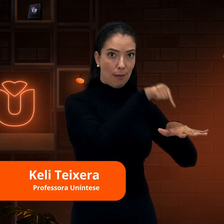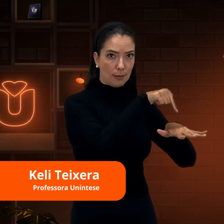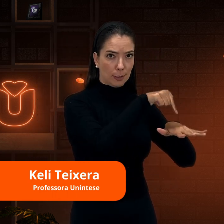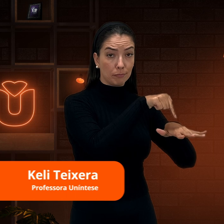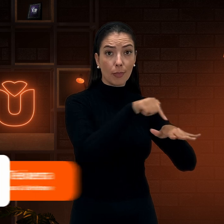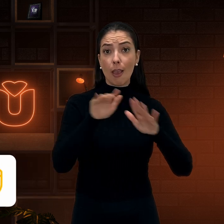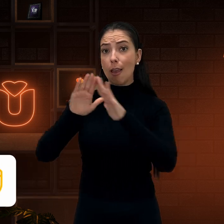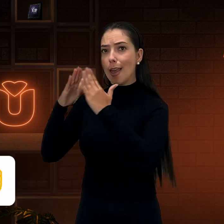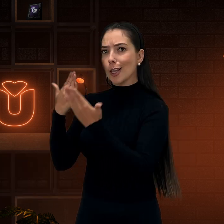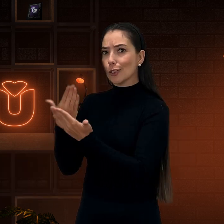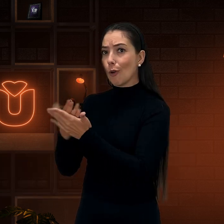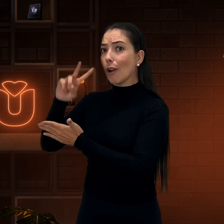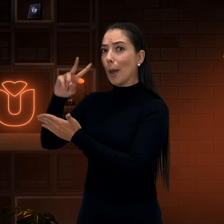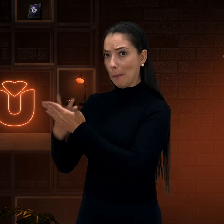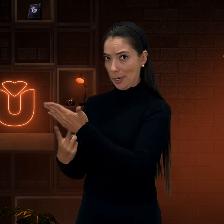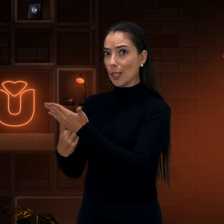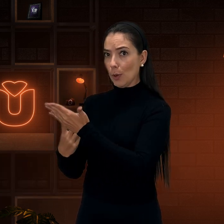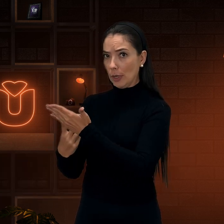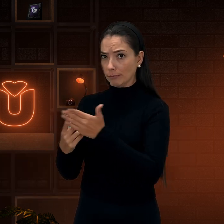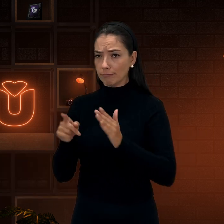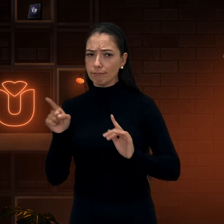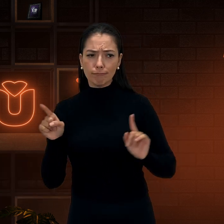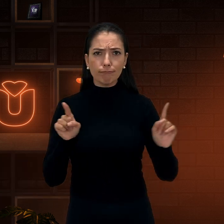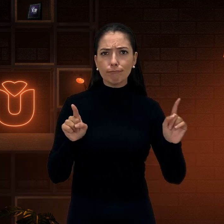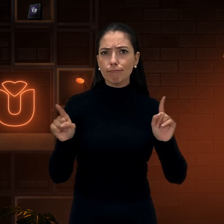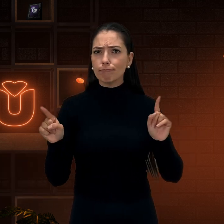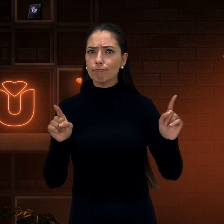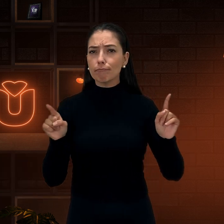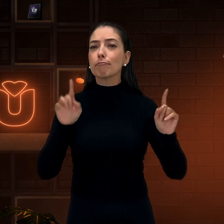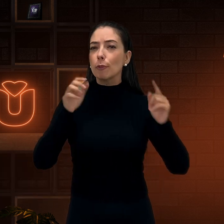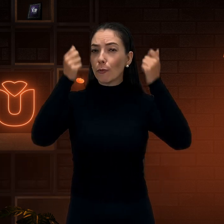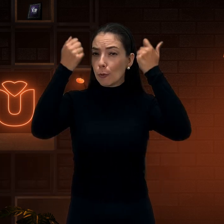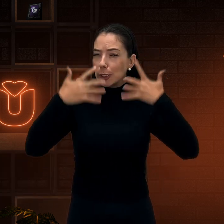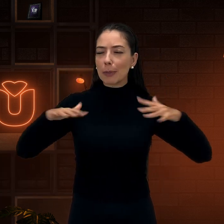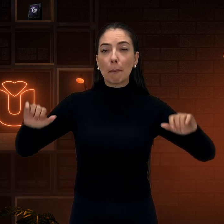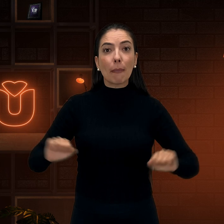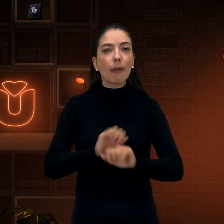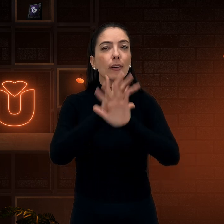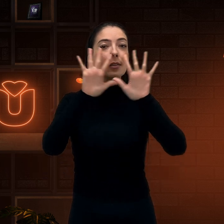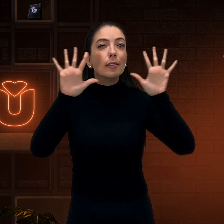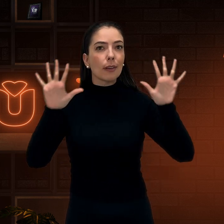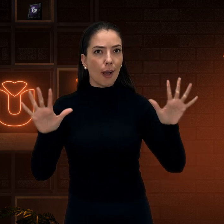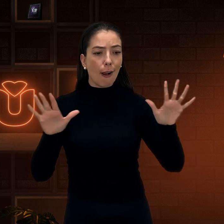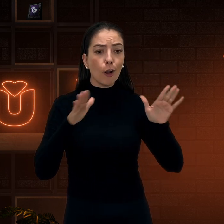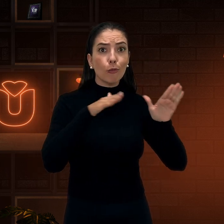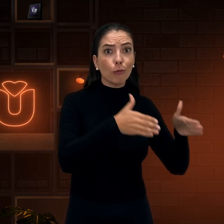inclusiva e sobre a escola bilingüe? Eu vou explicar para vocês claramente qual é a